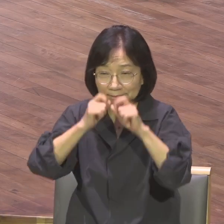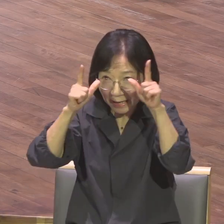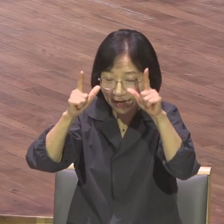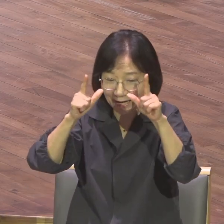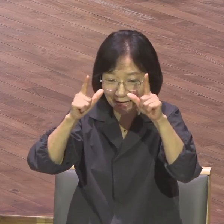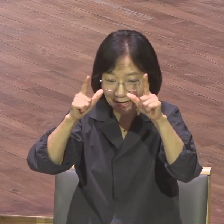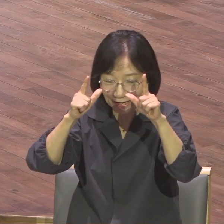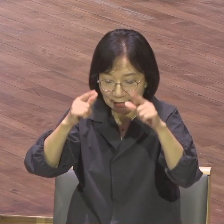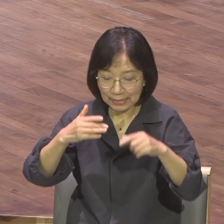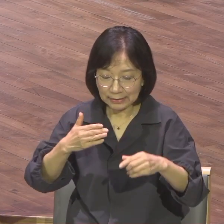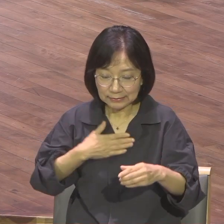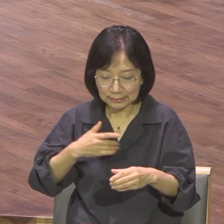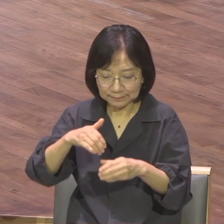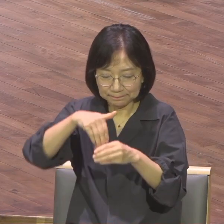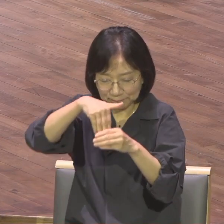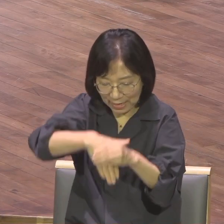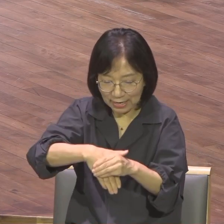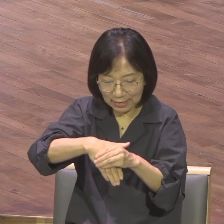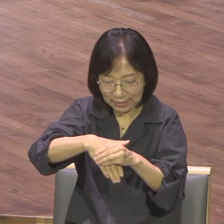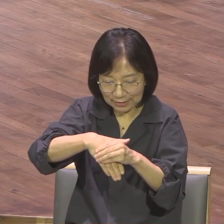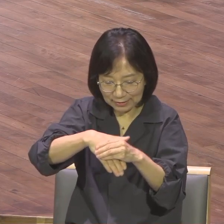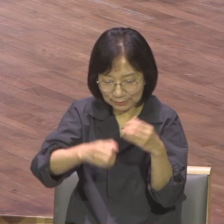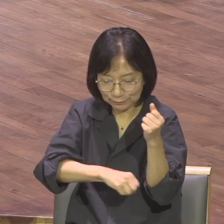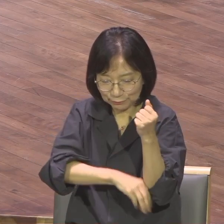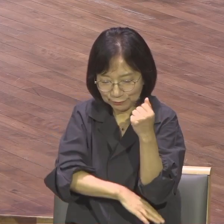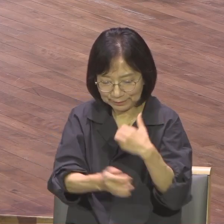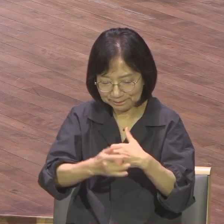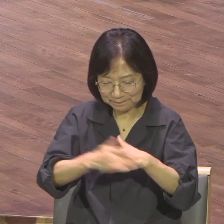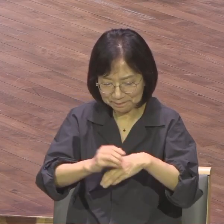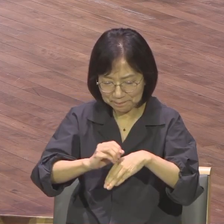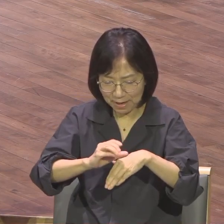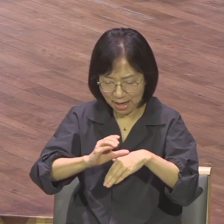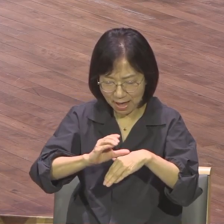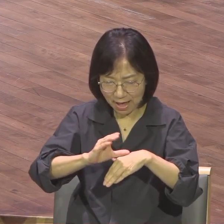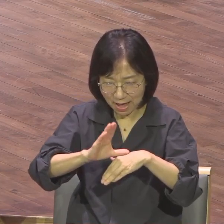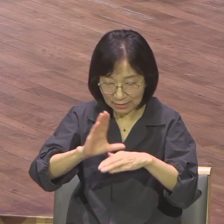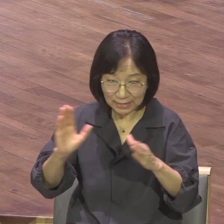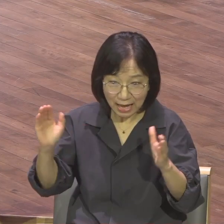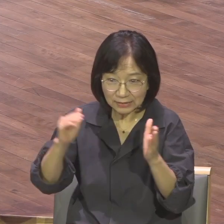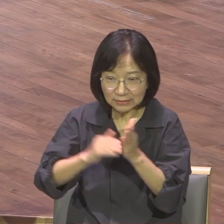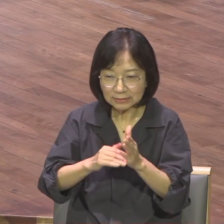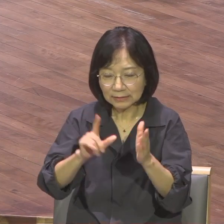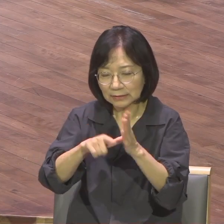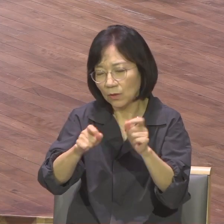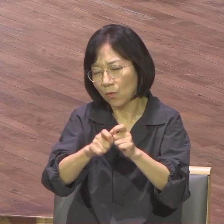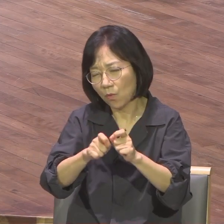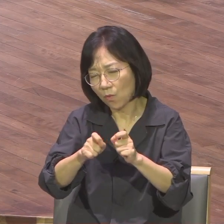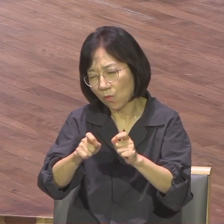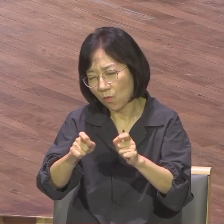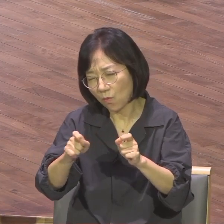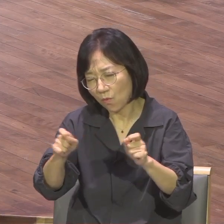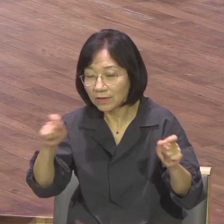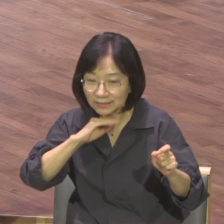삶의 사상과 가치와 모든 것이 되기까지는 많은 시간과 영적 싸움이 필요합니다.